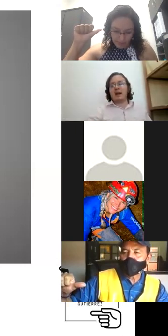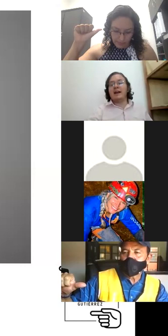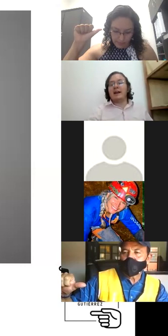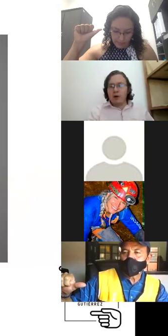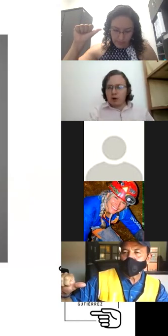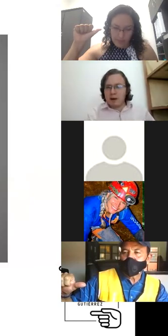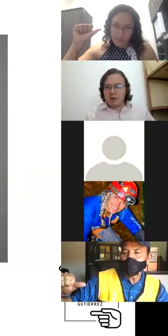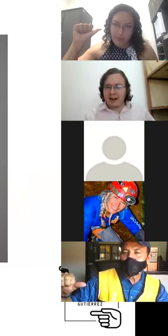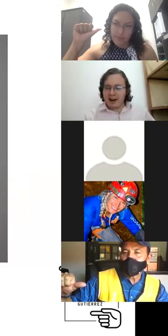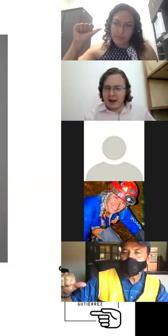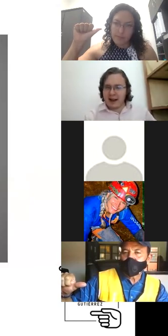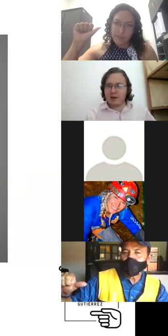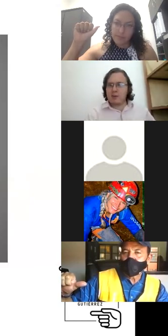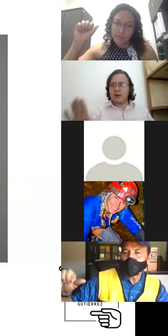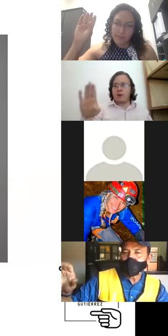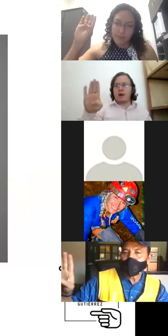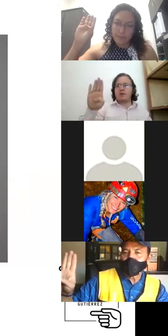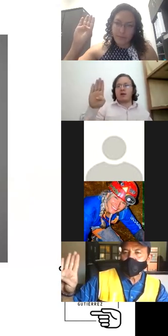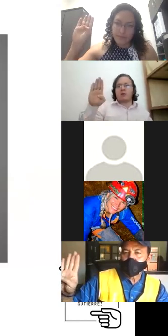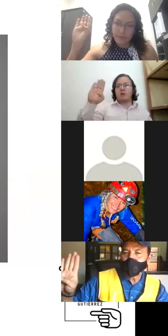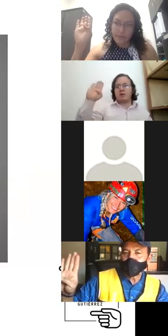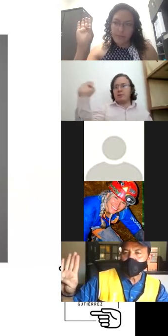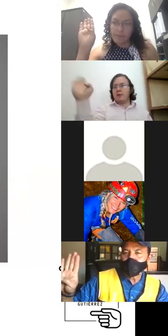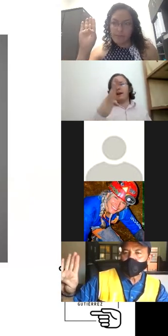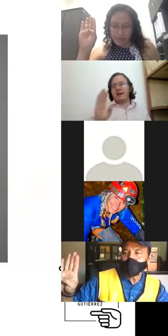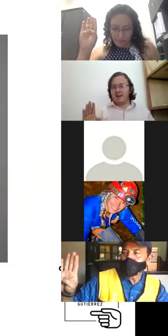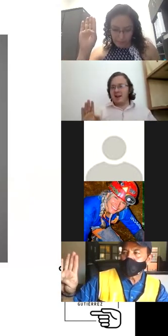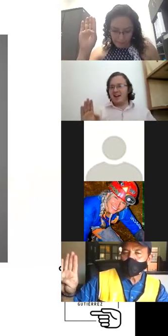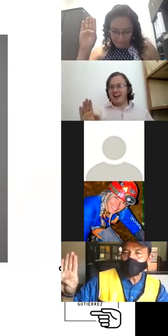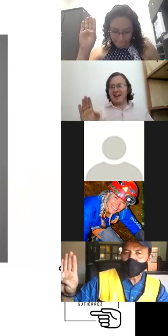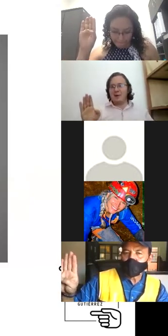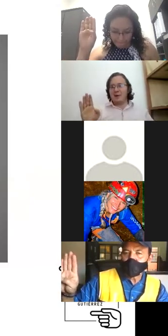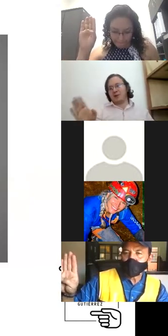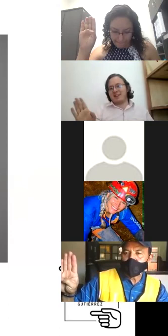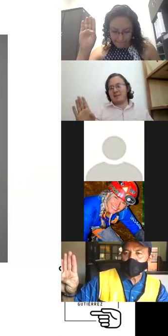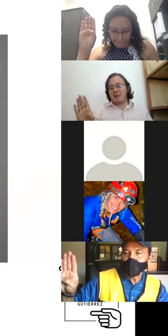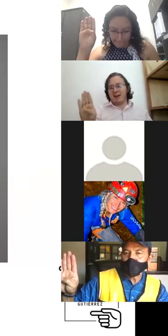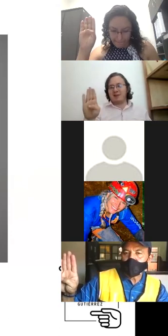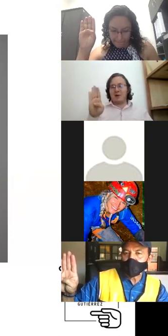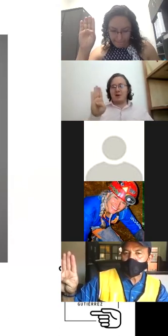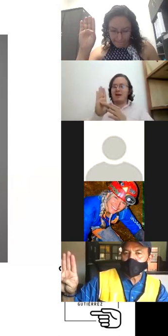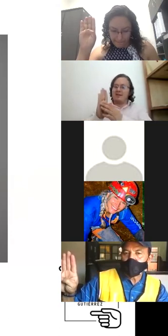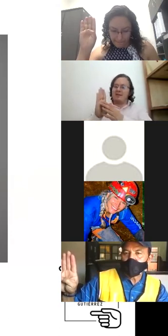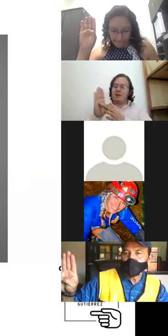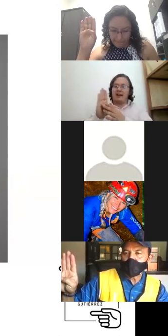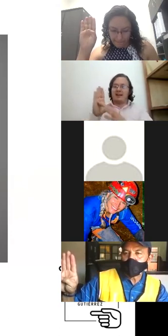y luego tenemos la letra B que es como si le hubiéramos a dar un zap a alguien sí bueno, no sean tan violentos mejor es como la letra